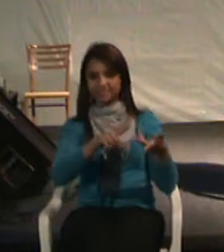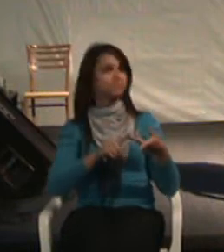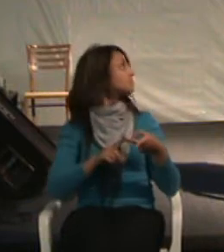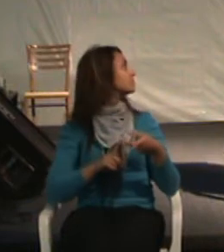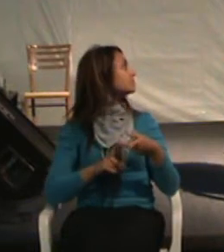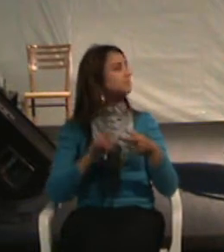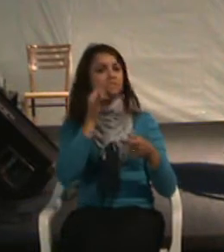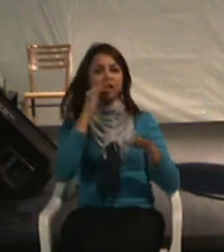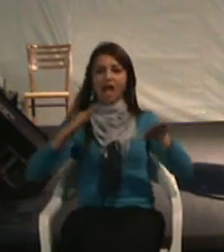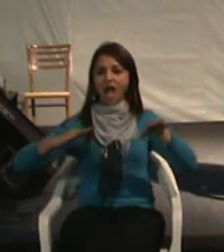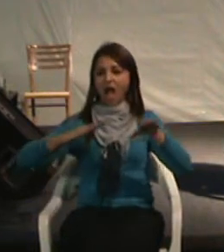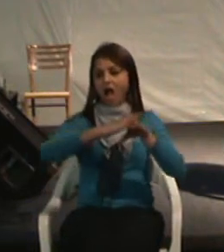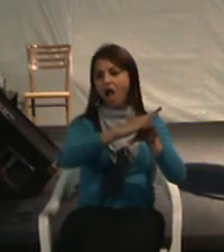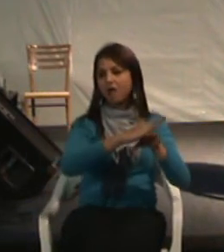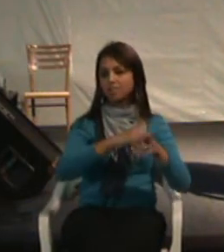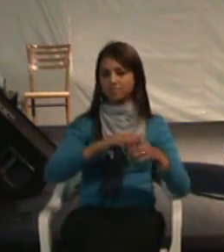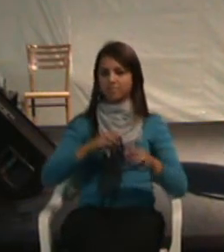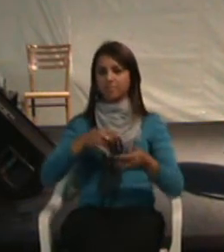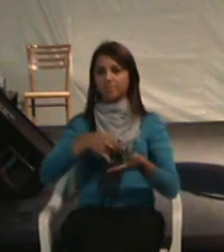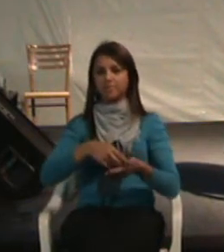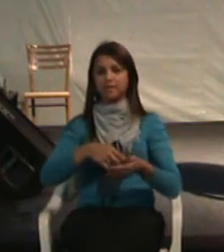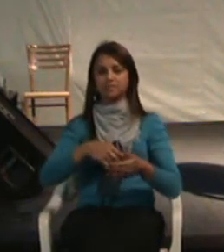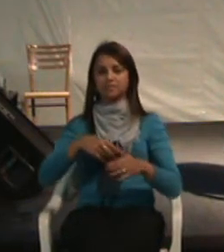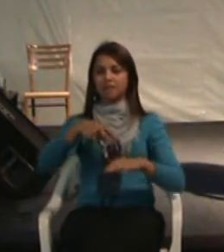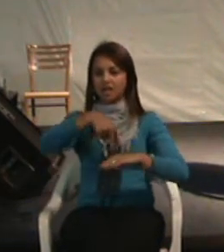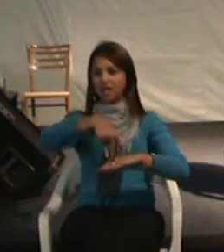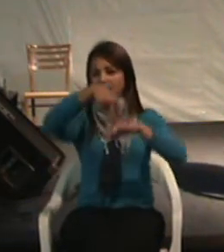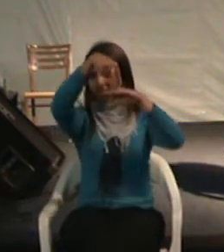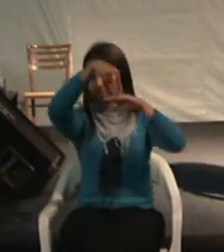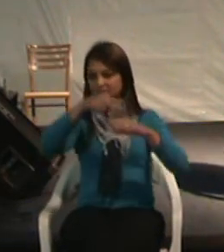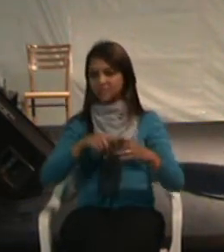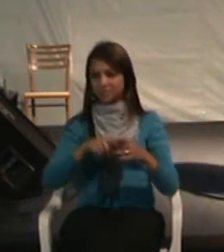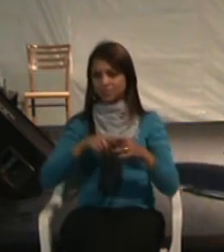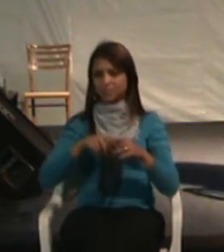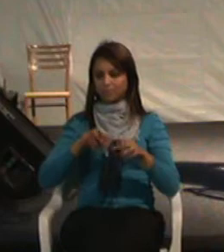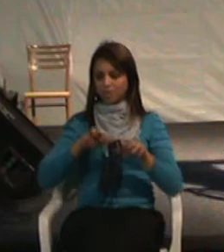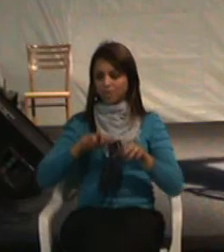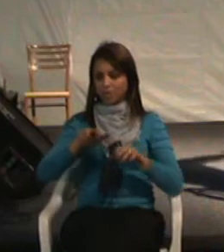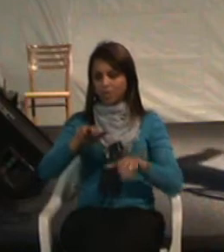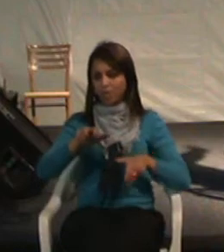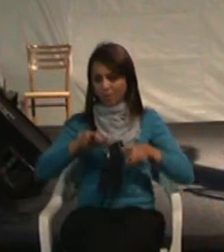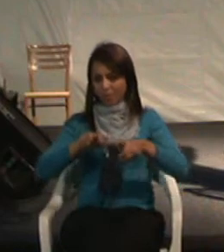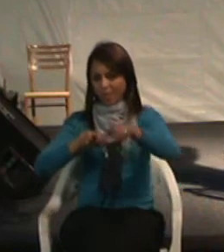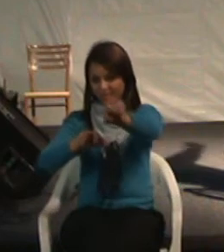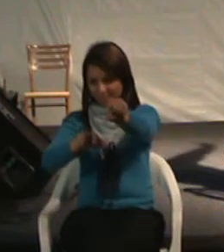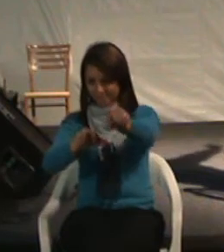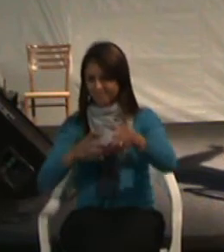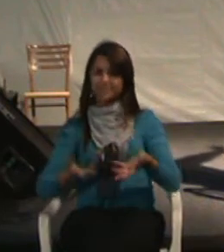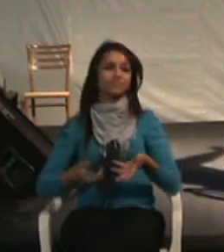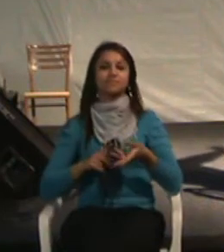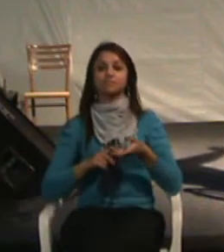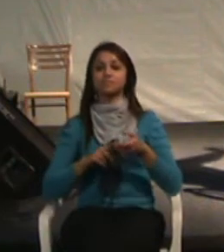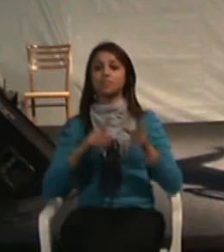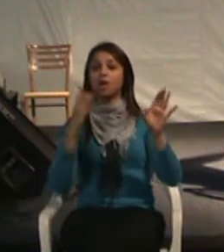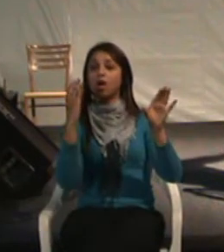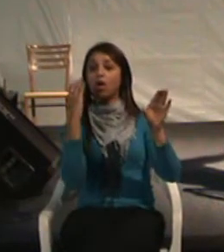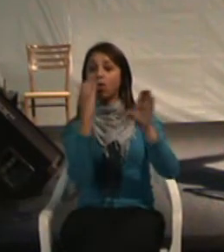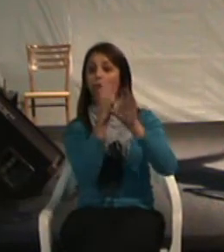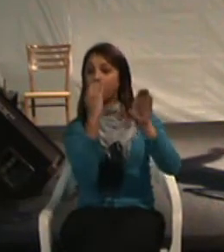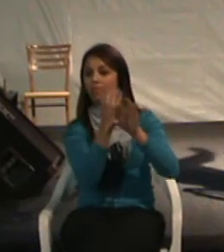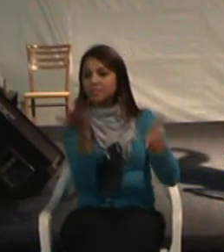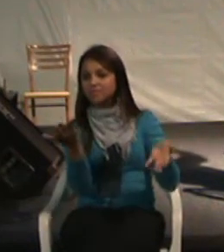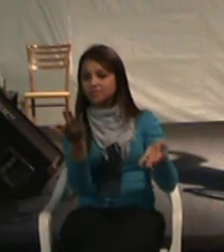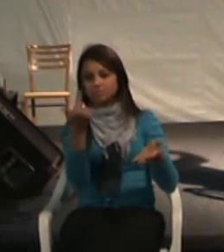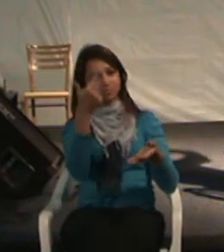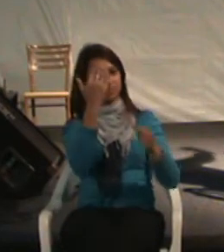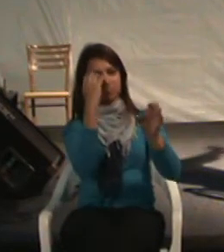Rampas, elevadores, corrimões, enfim, uma série de situações. Comunicacional, sem barreiras